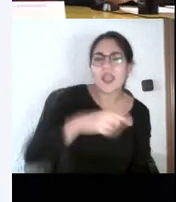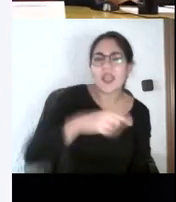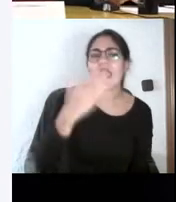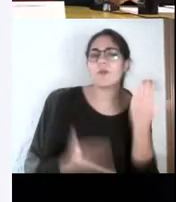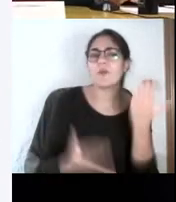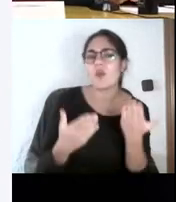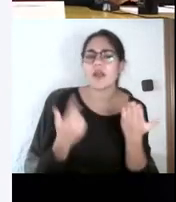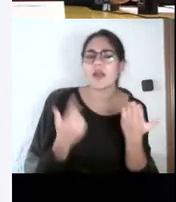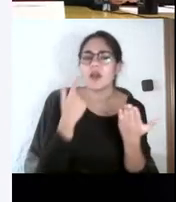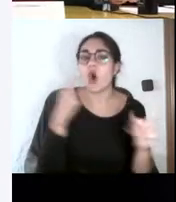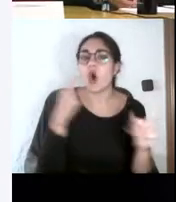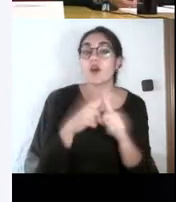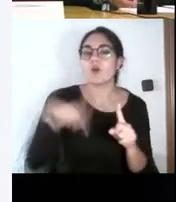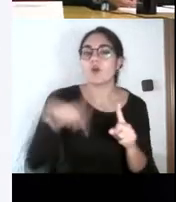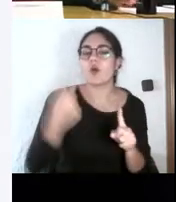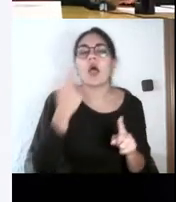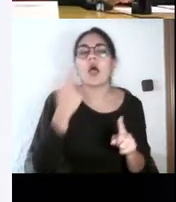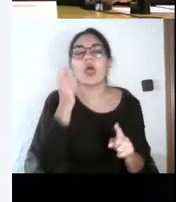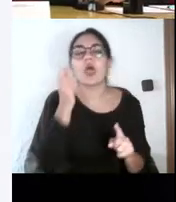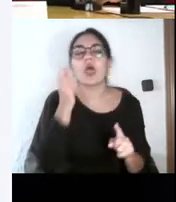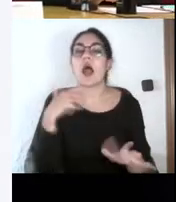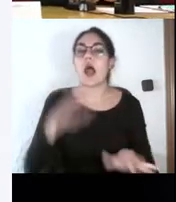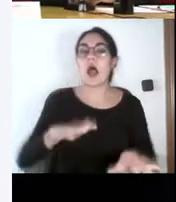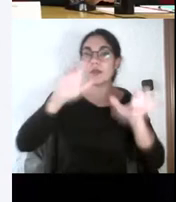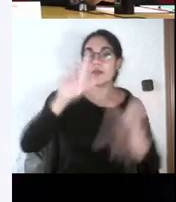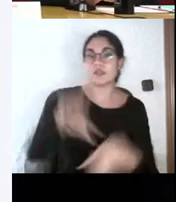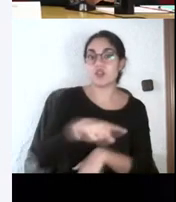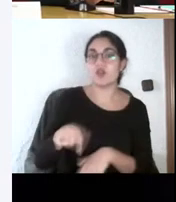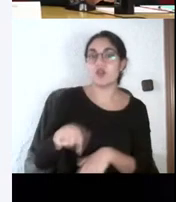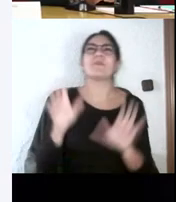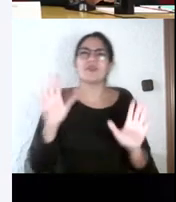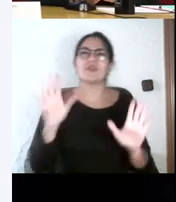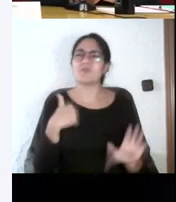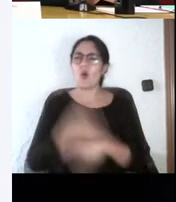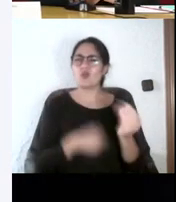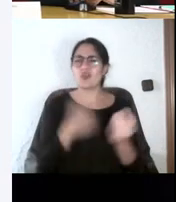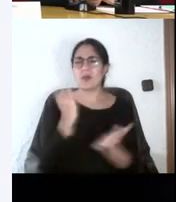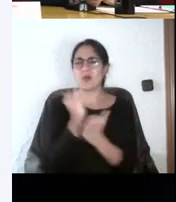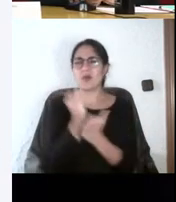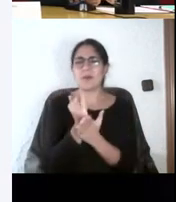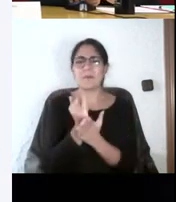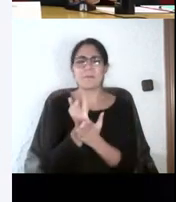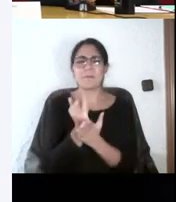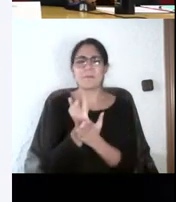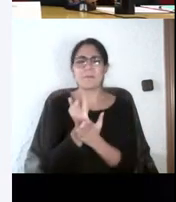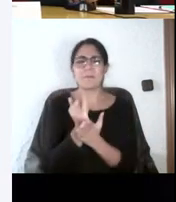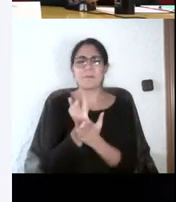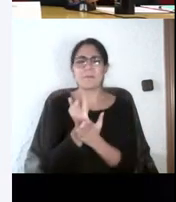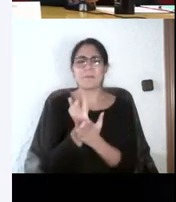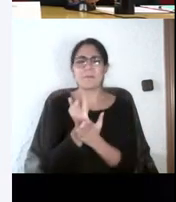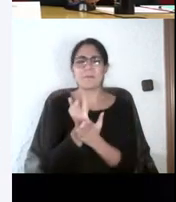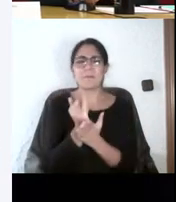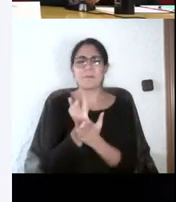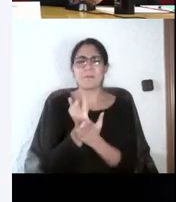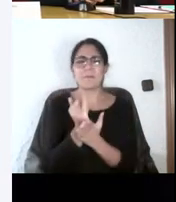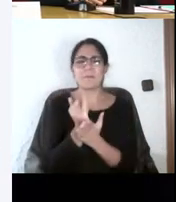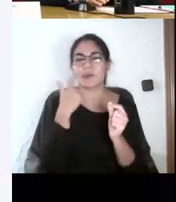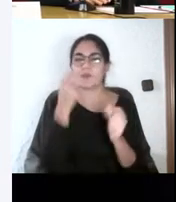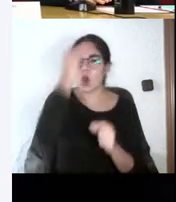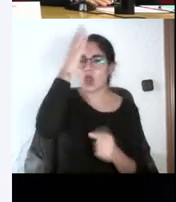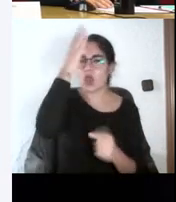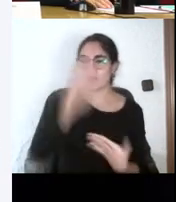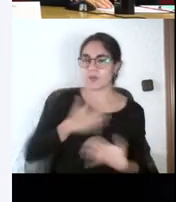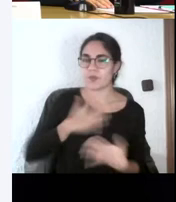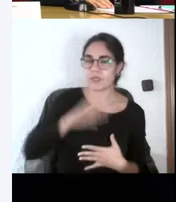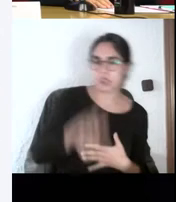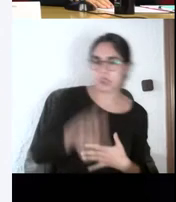en realizar pruebas que efectivamente puedan servir para no solo medir el grado de conocimiento o de